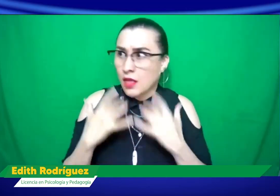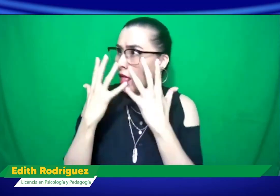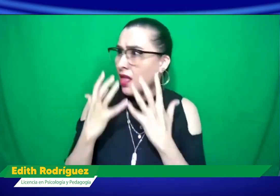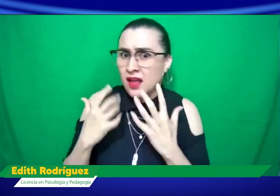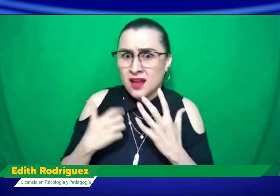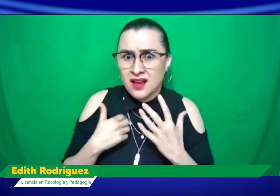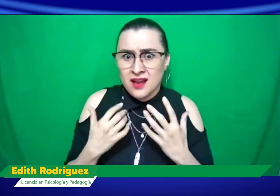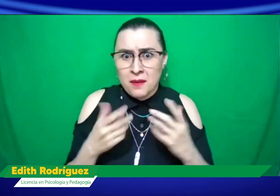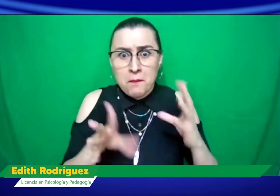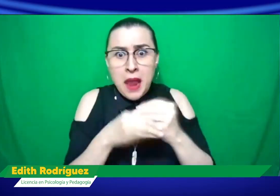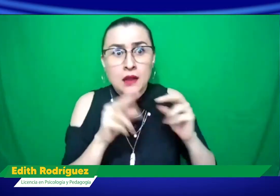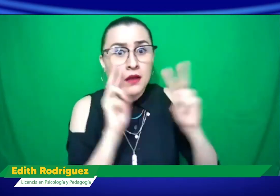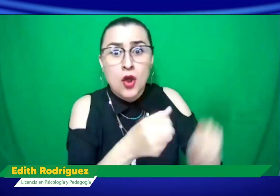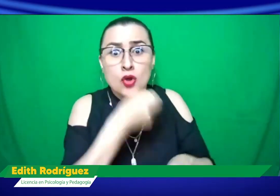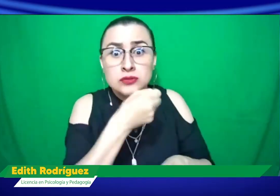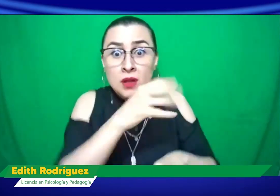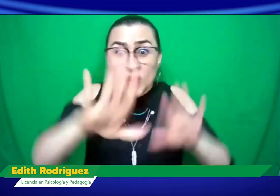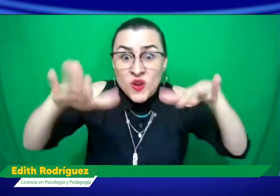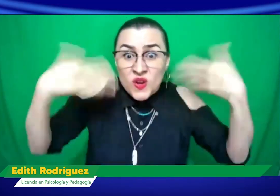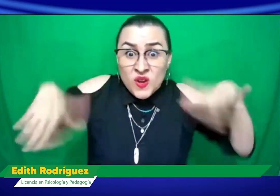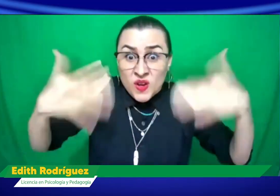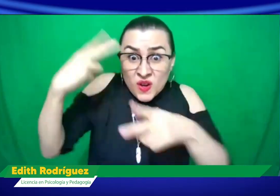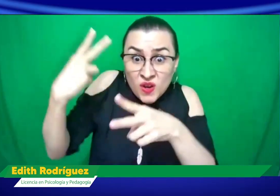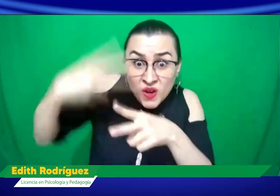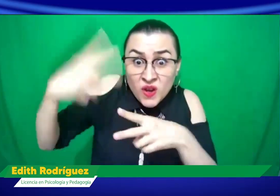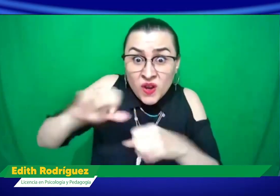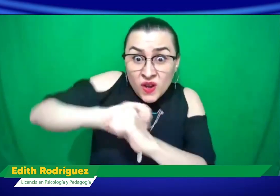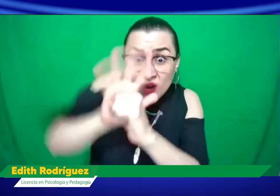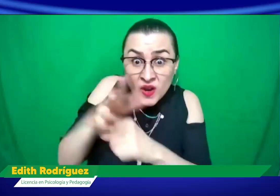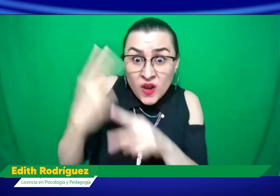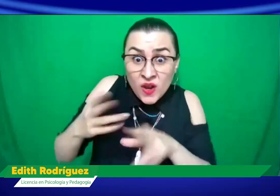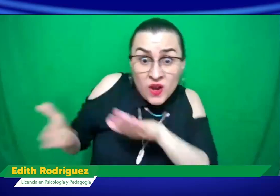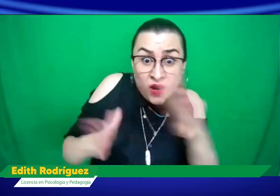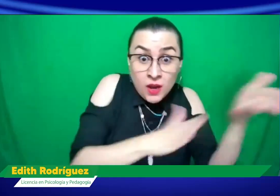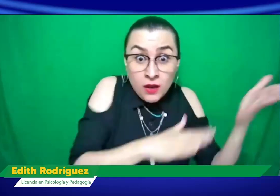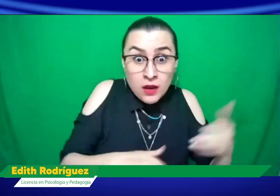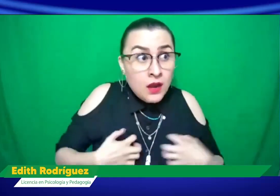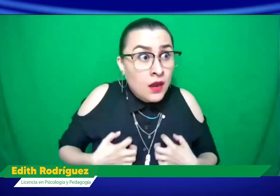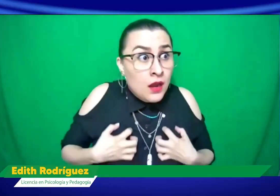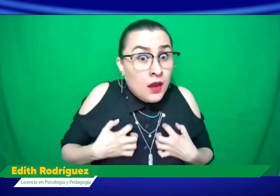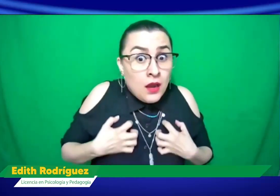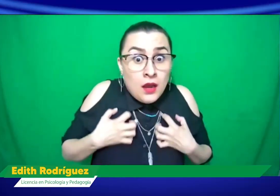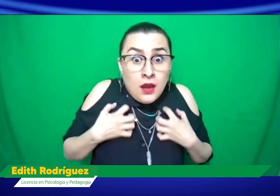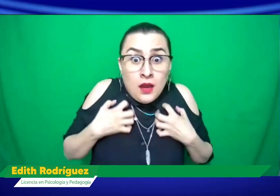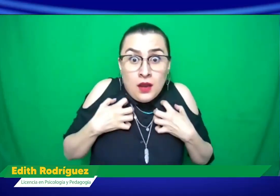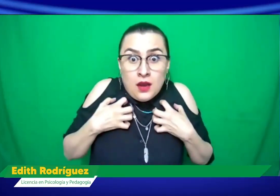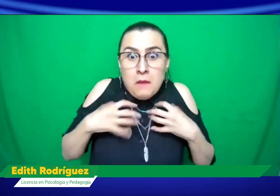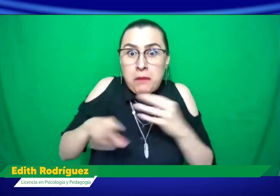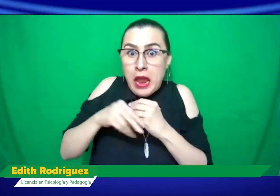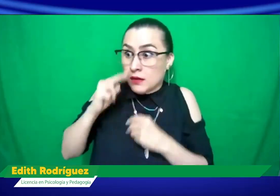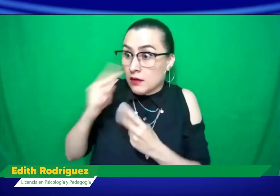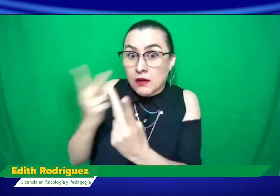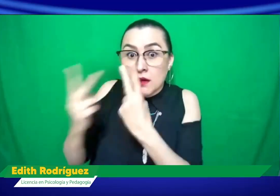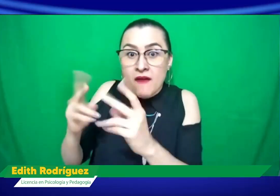diferentes situaciones adicionales. Además, uno ve las noticias que causan más ansiedad, el número de muertes.